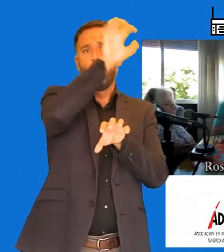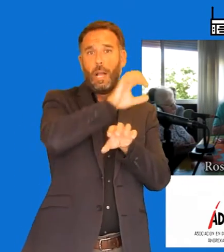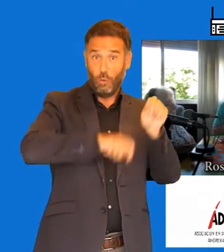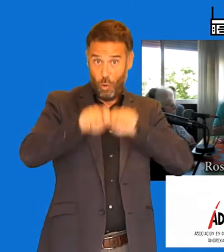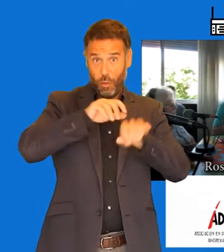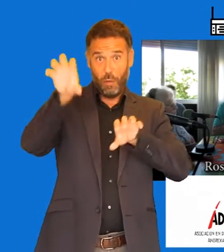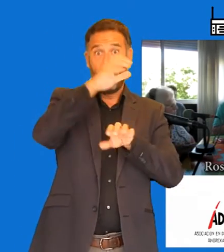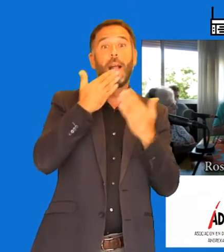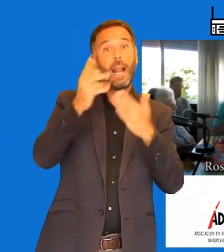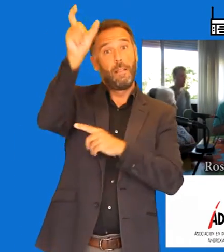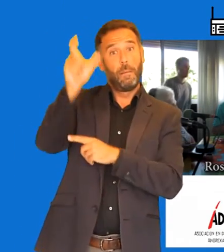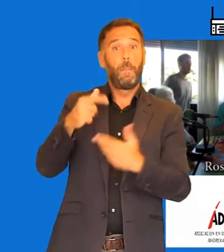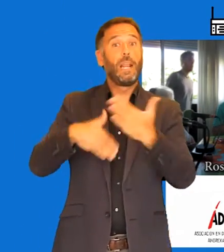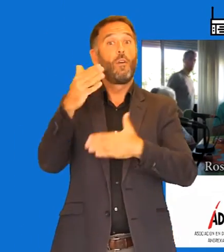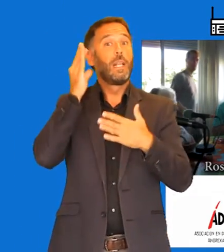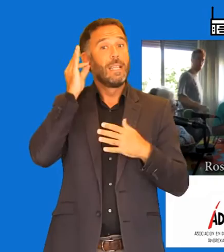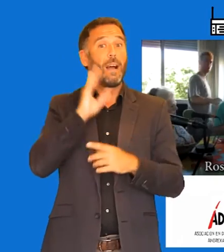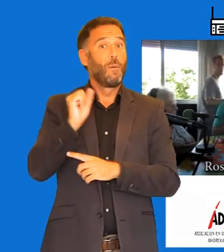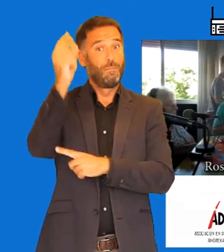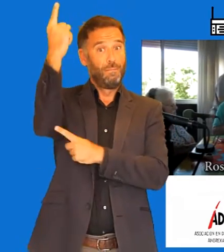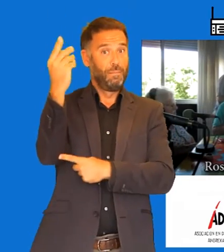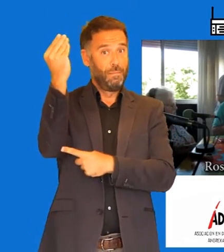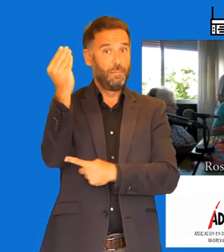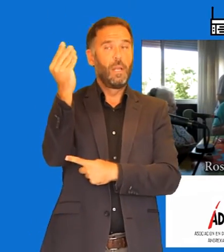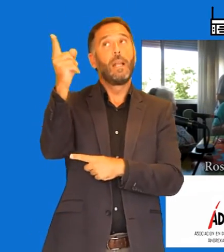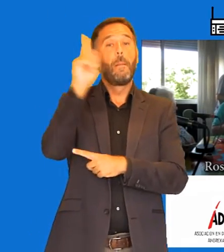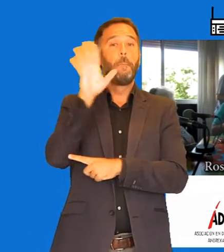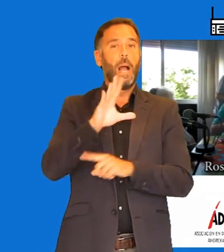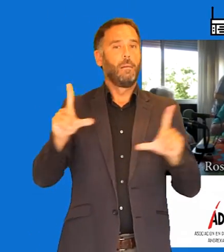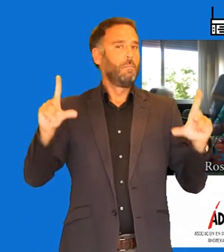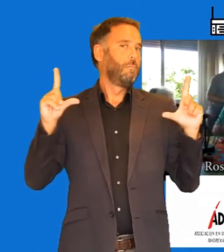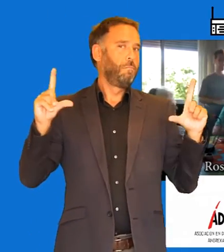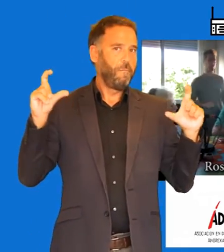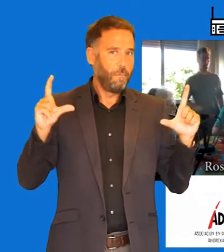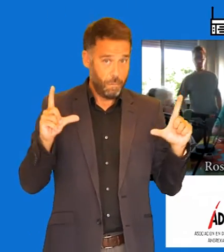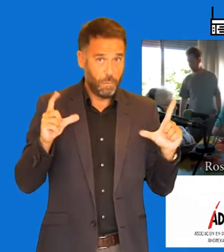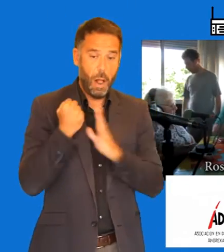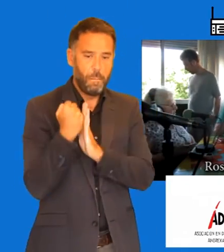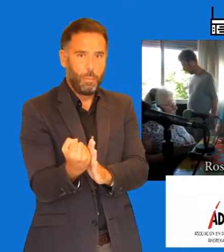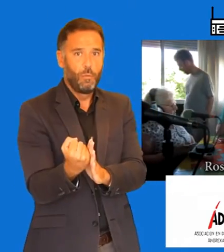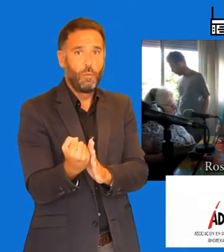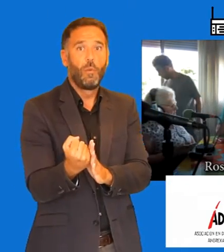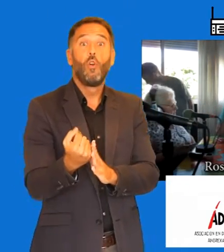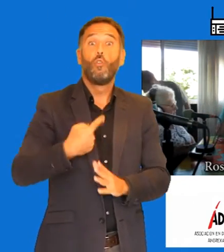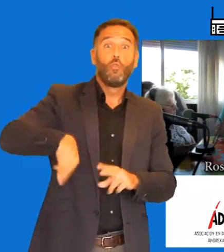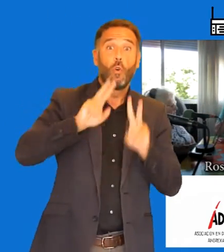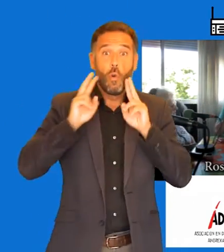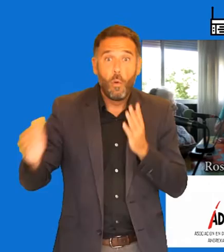pues todo lo que se ha recaudado, porque ella puso la imagen, ¿no? Entonces, todo lo que se